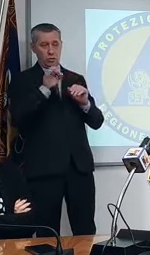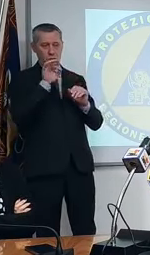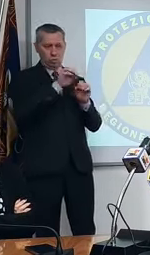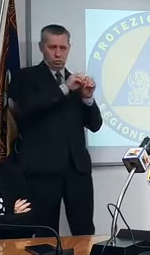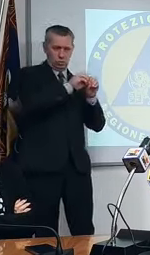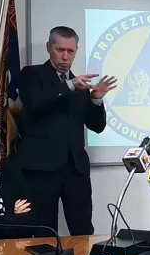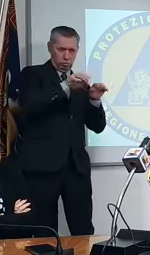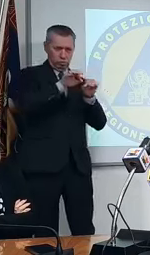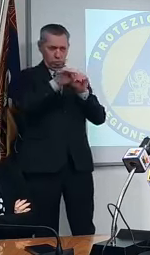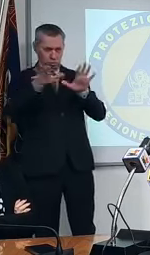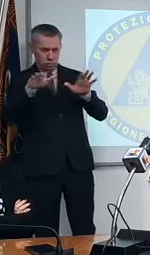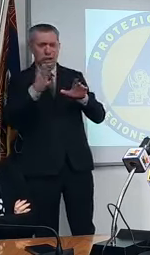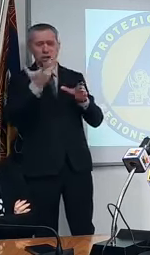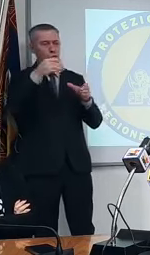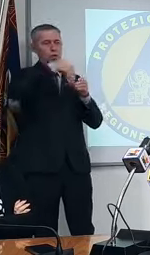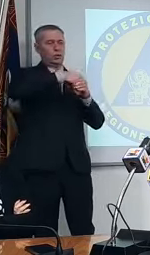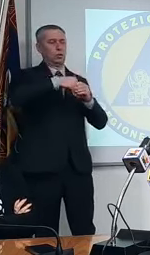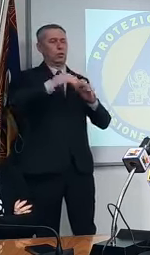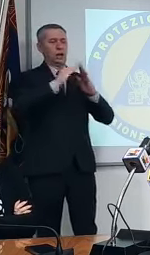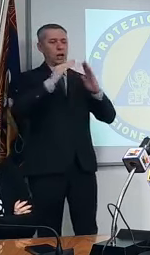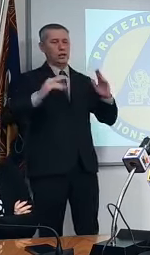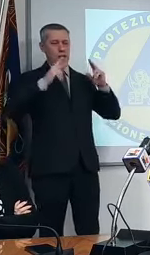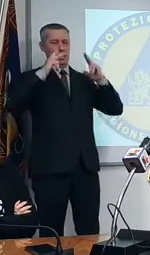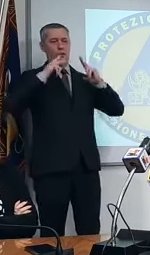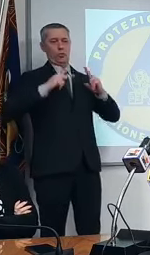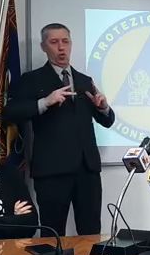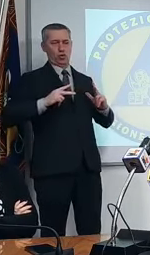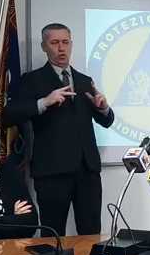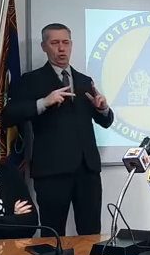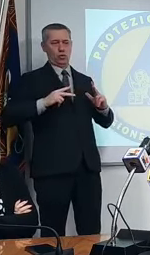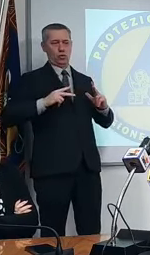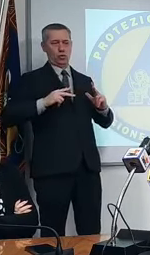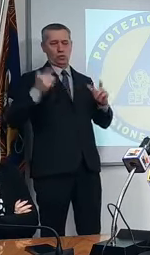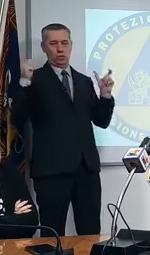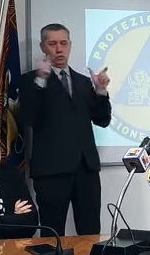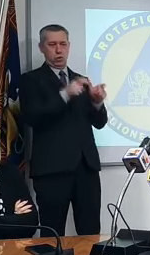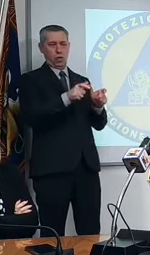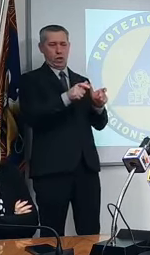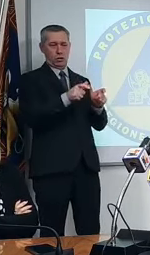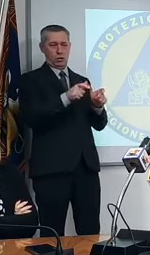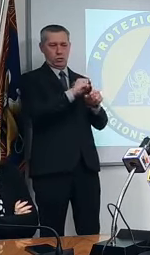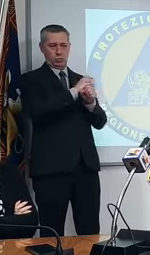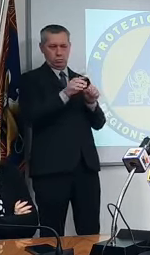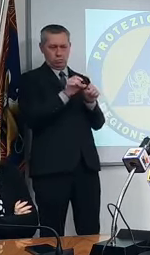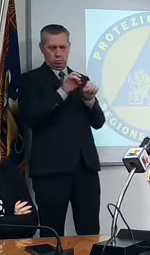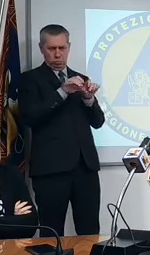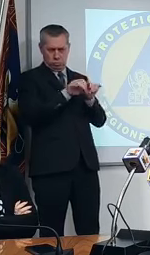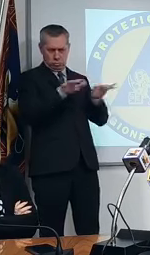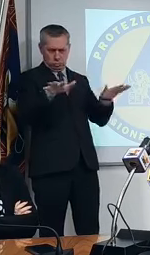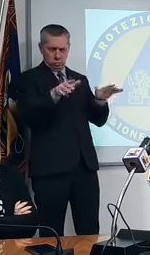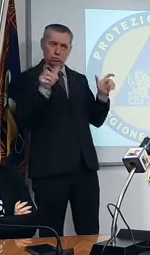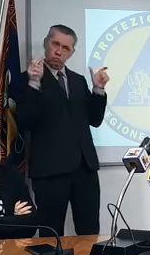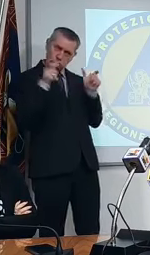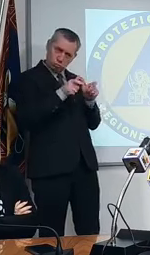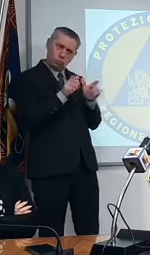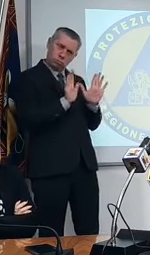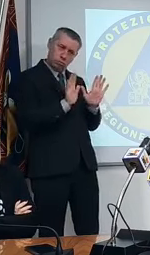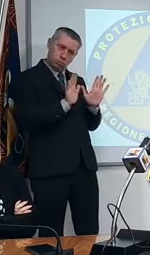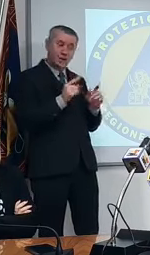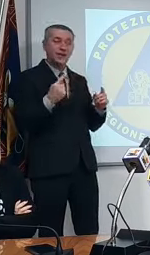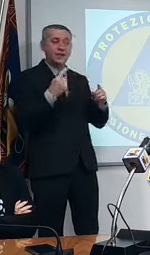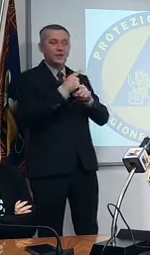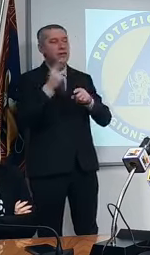sventati nelle case di riposo e nella sanità arriva una segnalazione invece di un